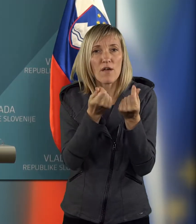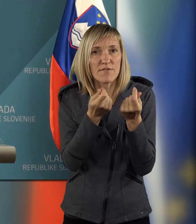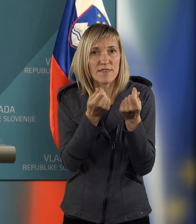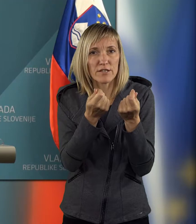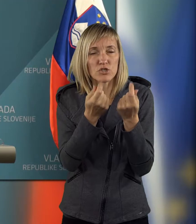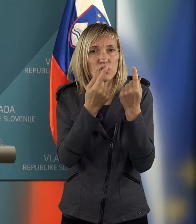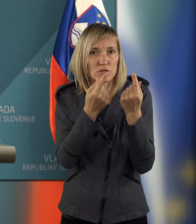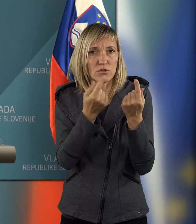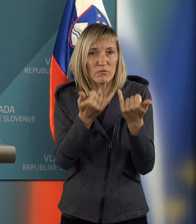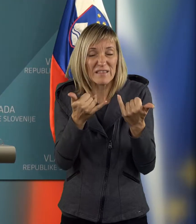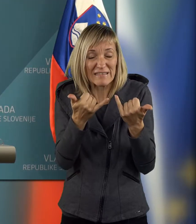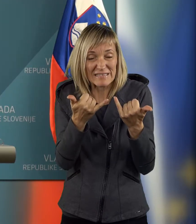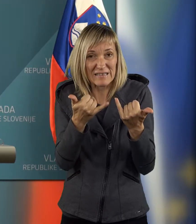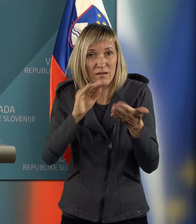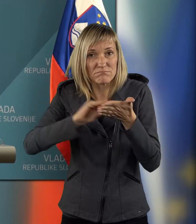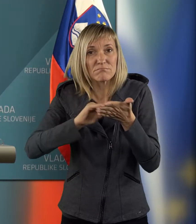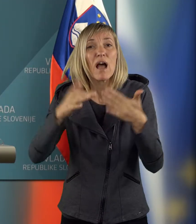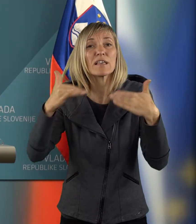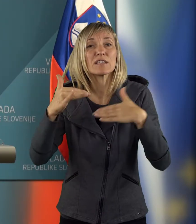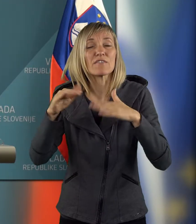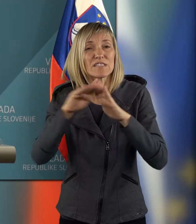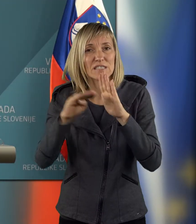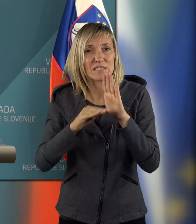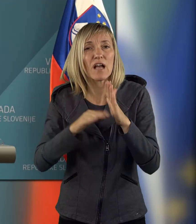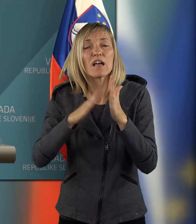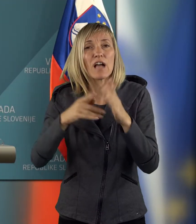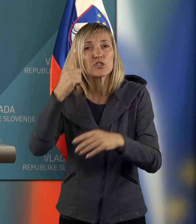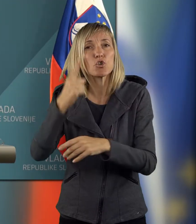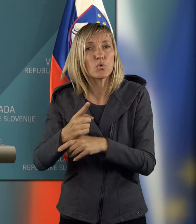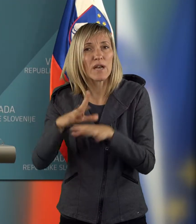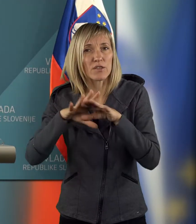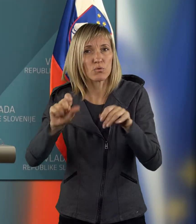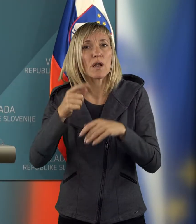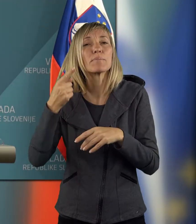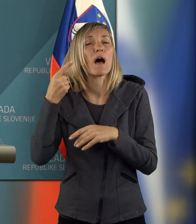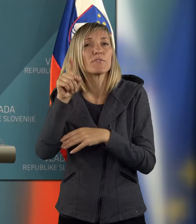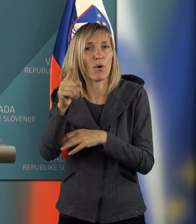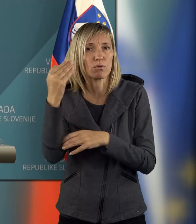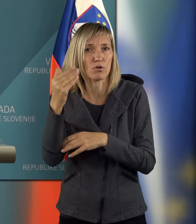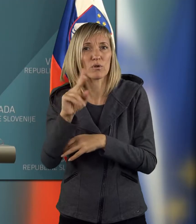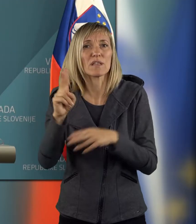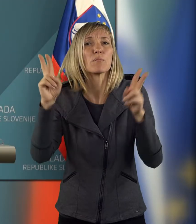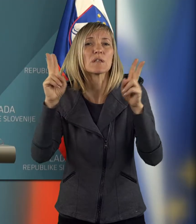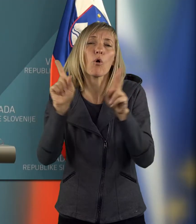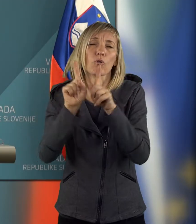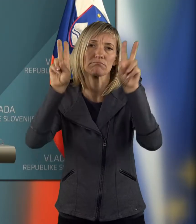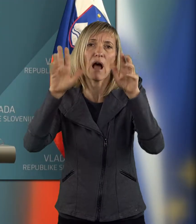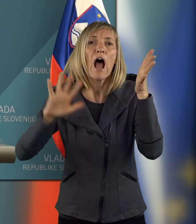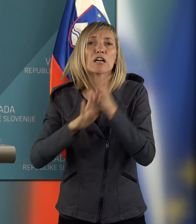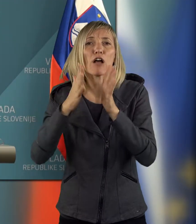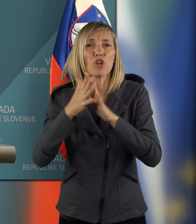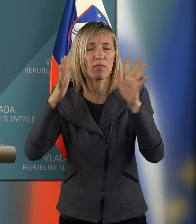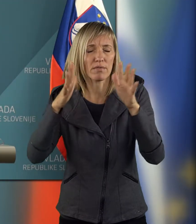v tem intervencijskem zakonu, kakšne bodo te konkretni ukrepi na dolgi rok, torej, ne bo šlo samo zagašenje požara,